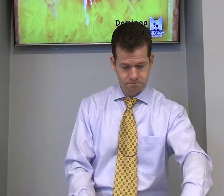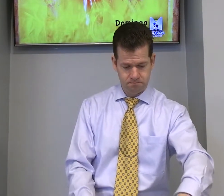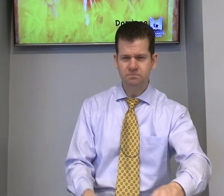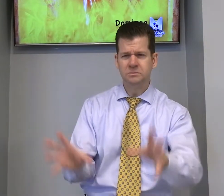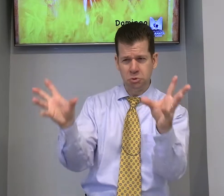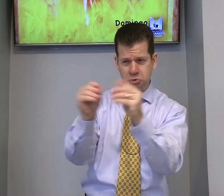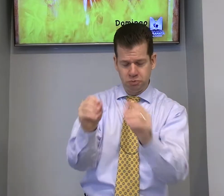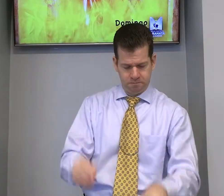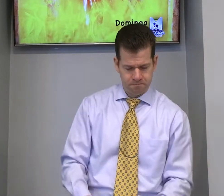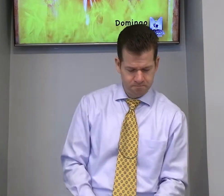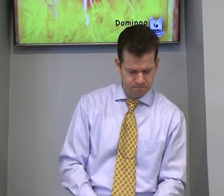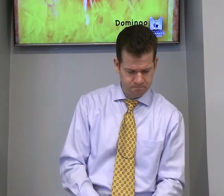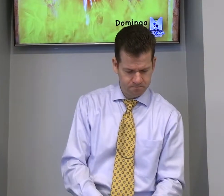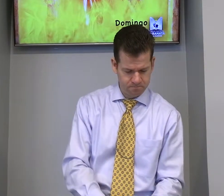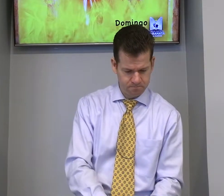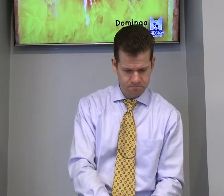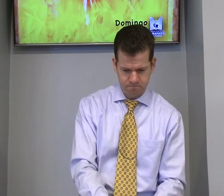Capítulo 3, eu vou resumir.